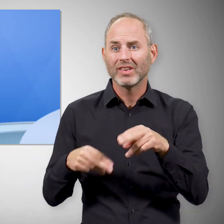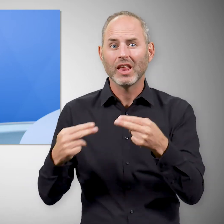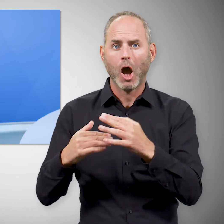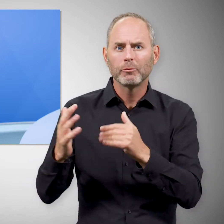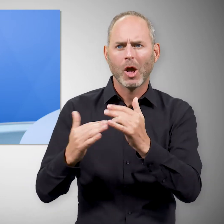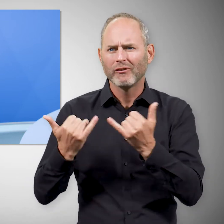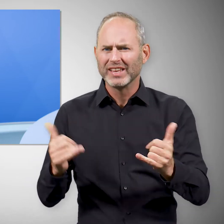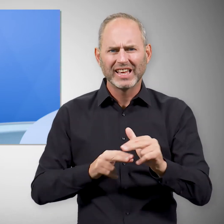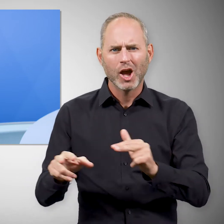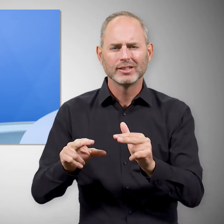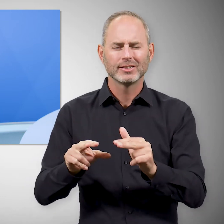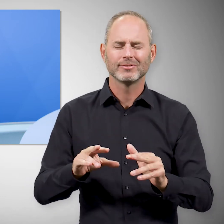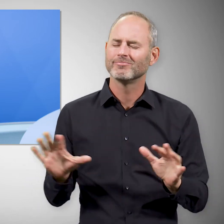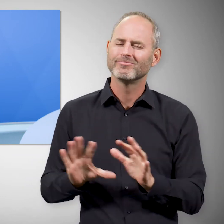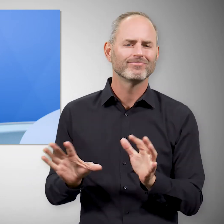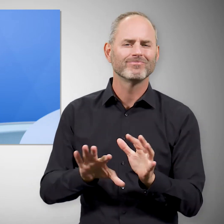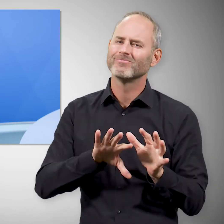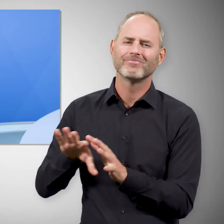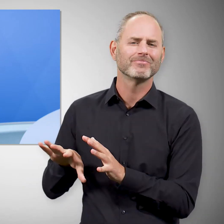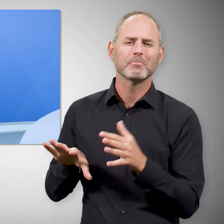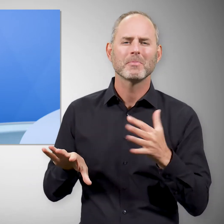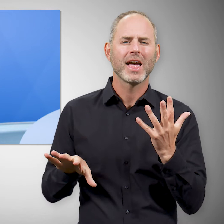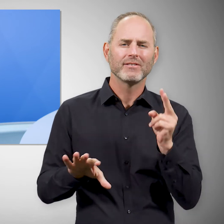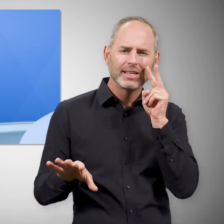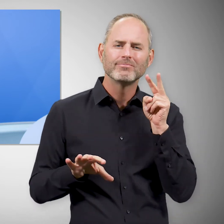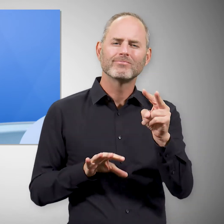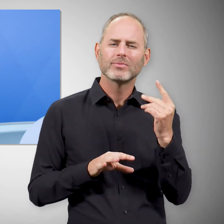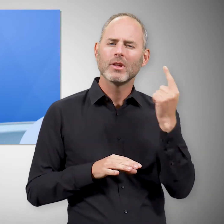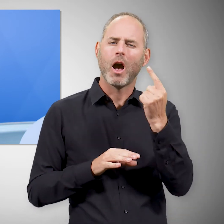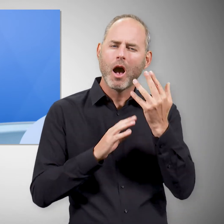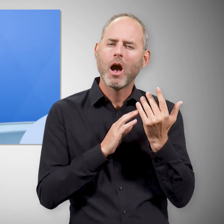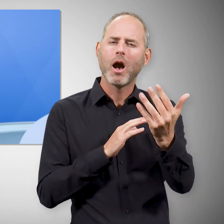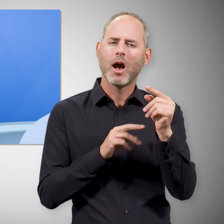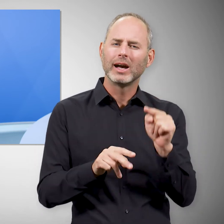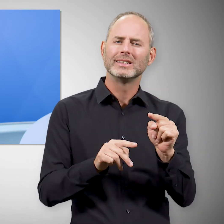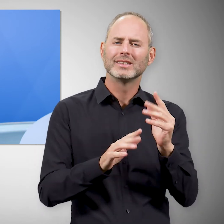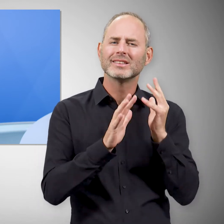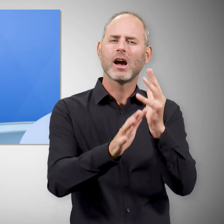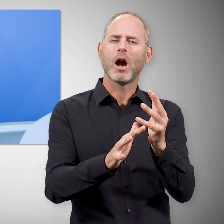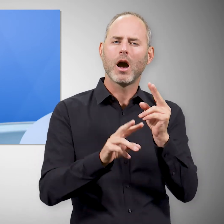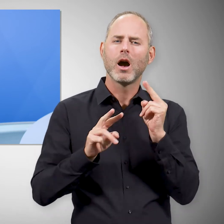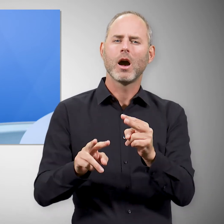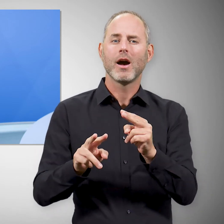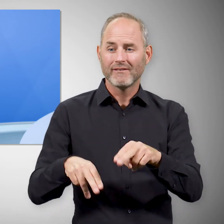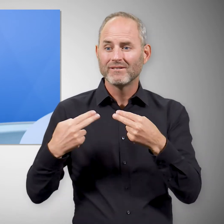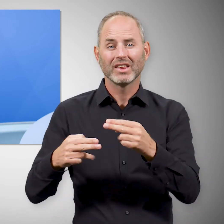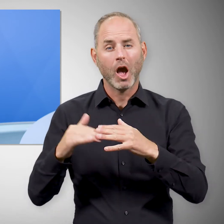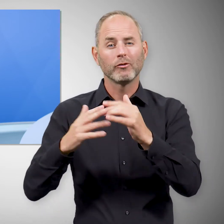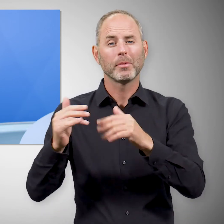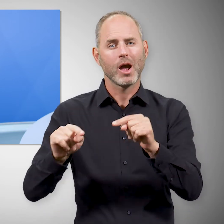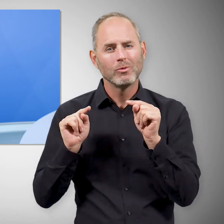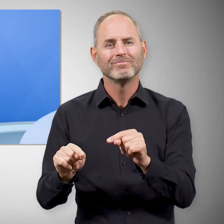den Wiederaufbau organisieren kann, sondern dass wir auch darüber nachdenken, wie über viele, viele Jahre, ja Jahrzehnte ein solcher